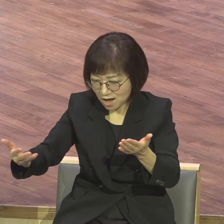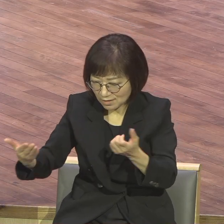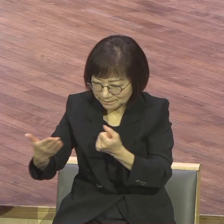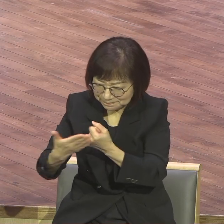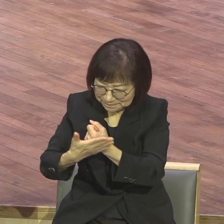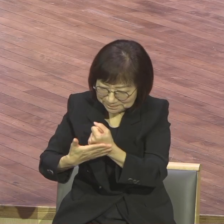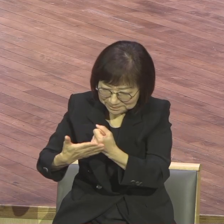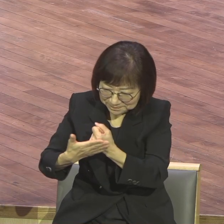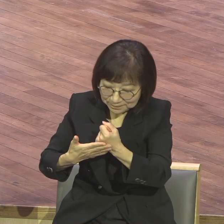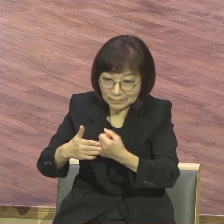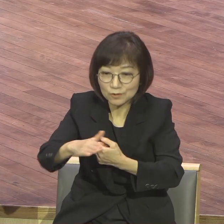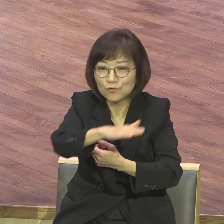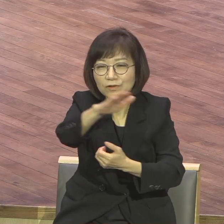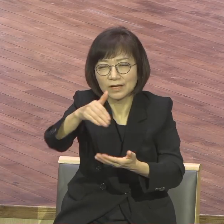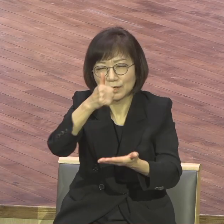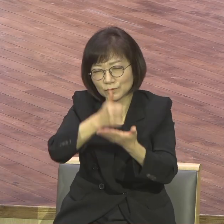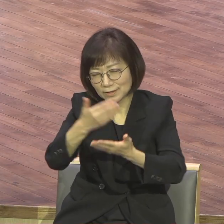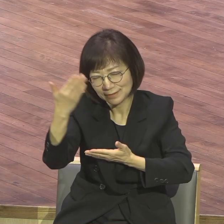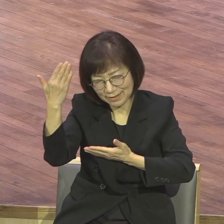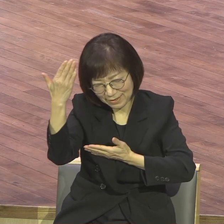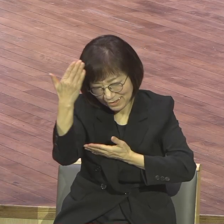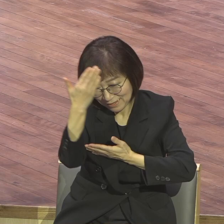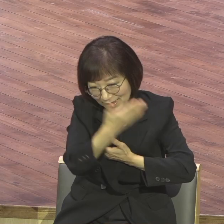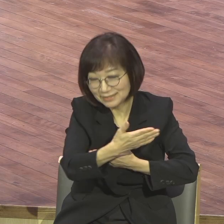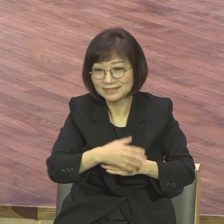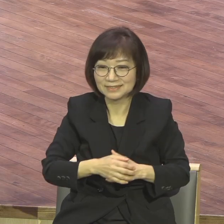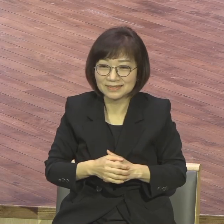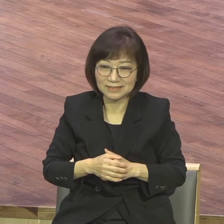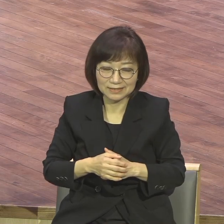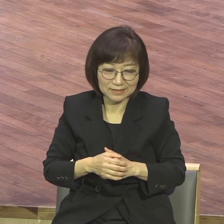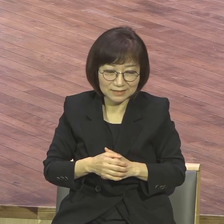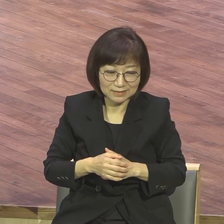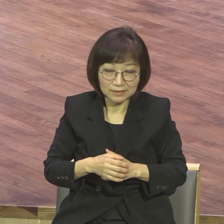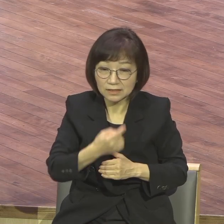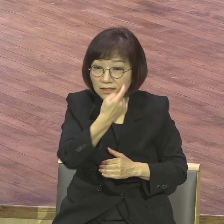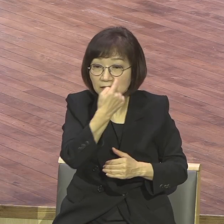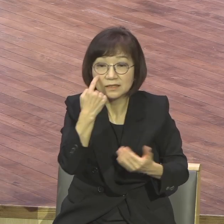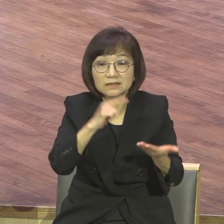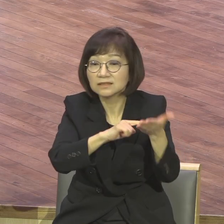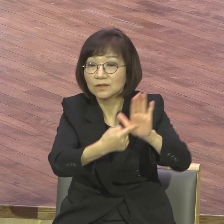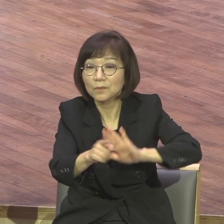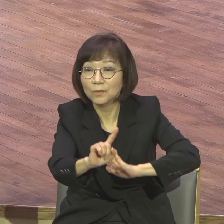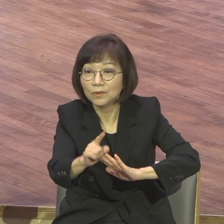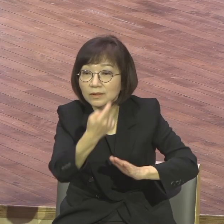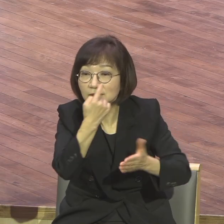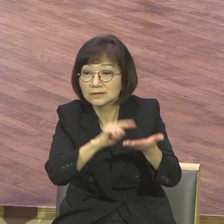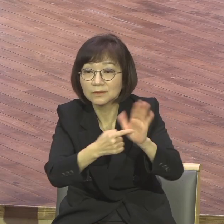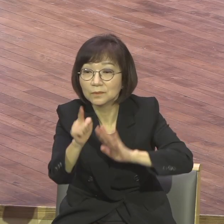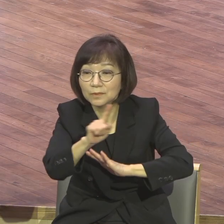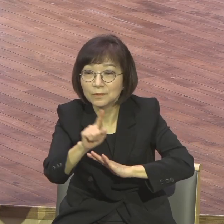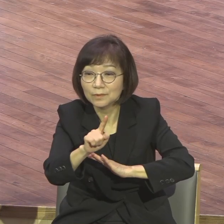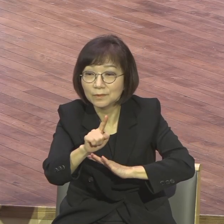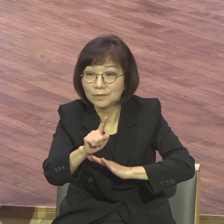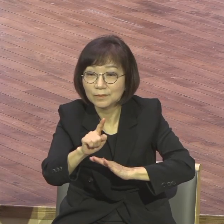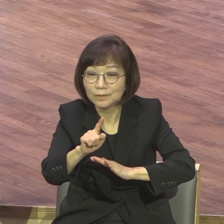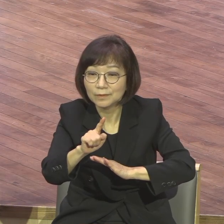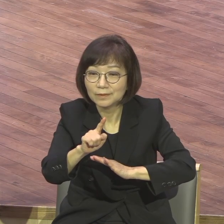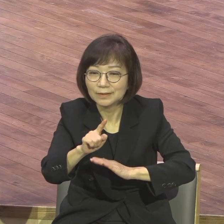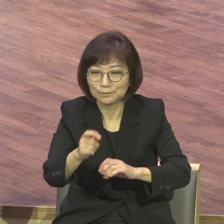시선 받게 되었고 그 정교로 도장을 꽉 찍어준 것이 바로 부활입니다.